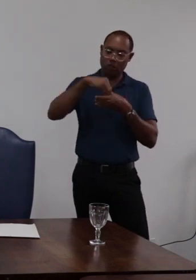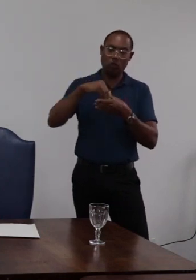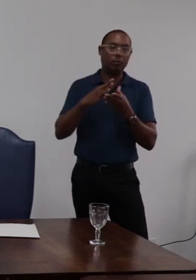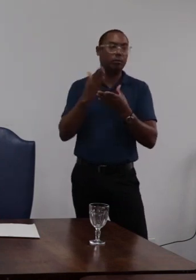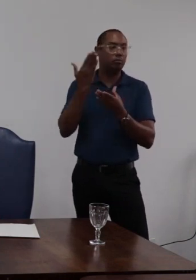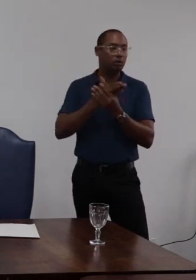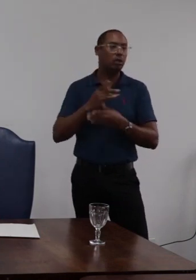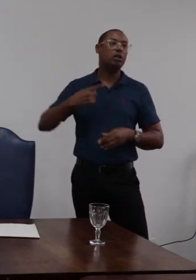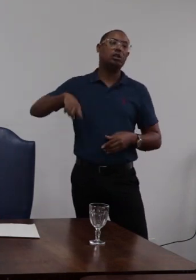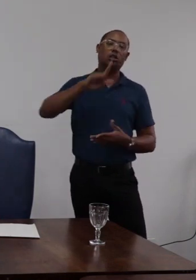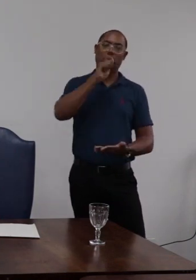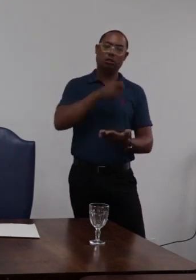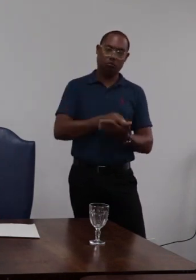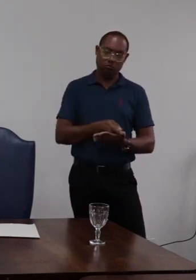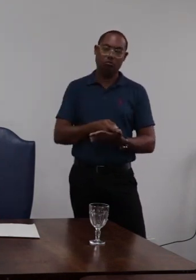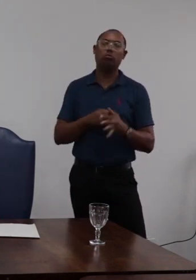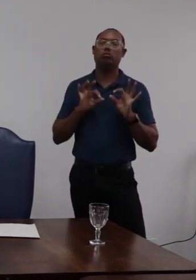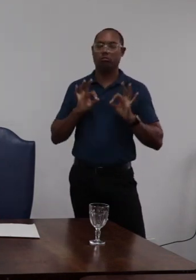nós